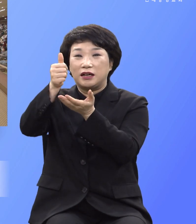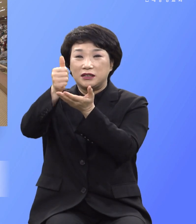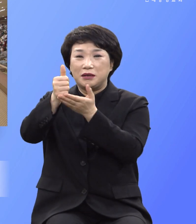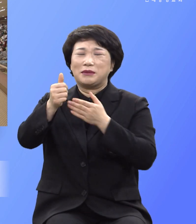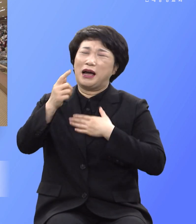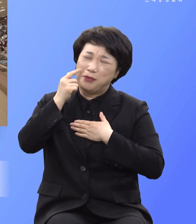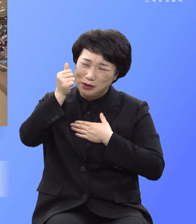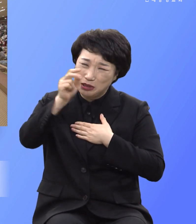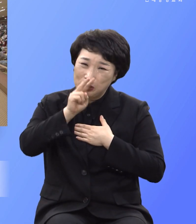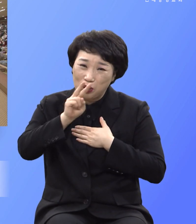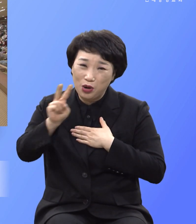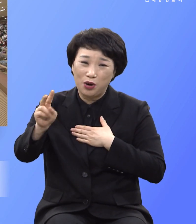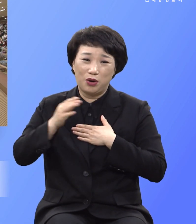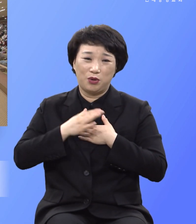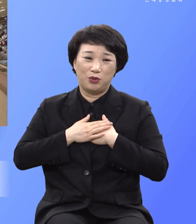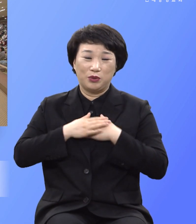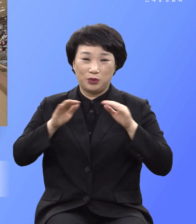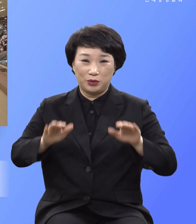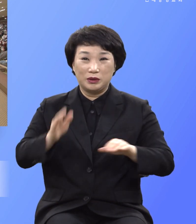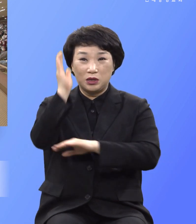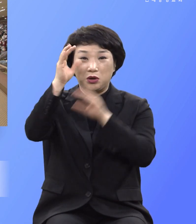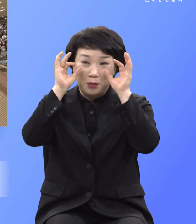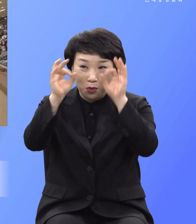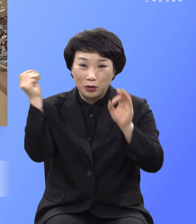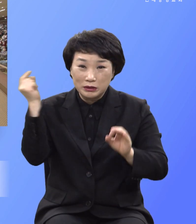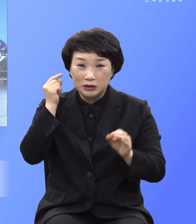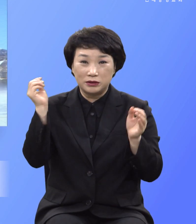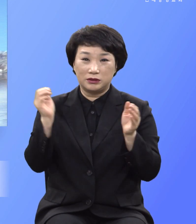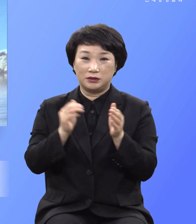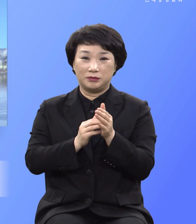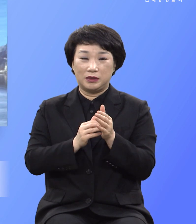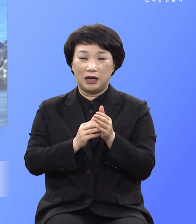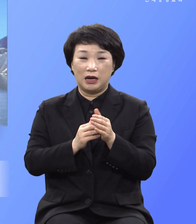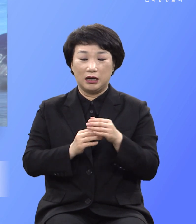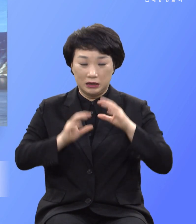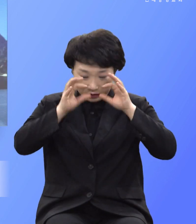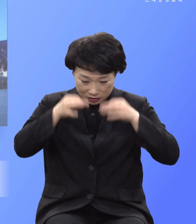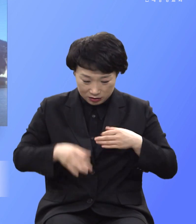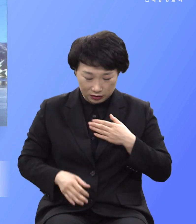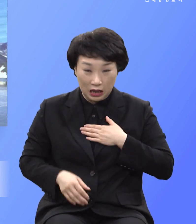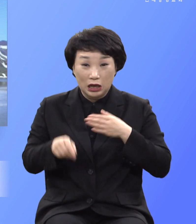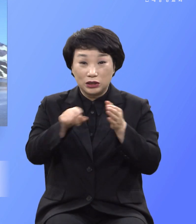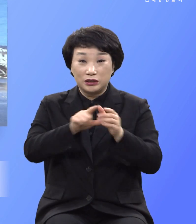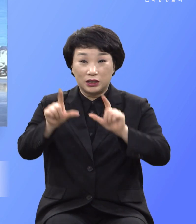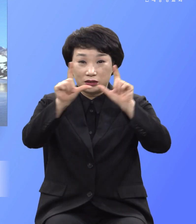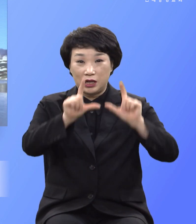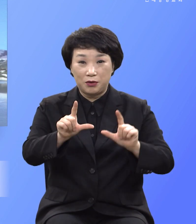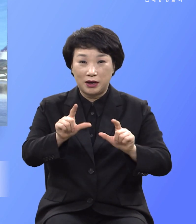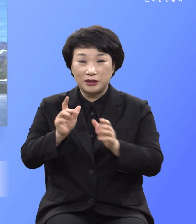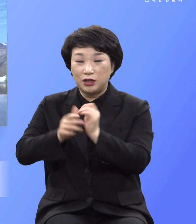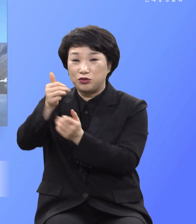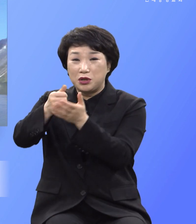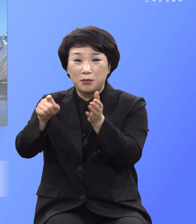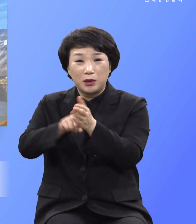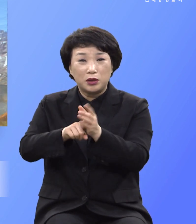아버지 오늘 말씀 들어보니 내가 신앙생활 예수 믿는 것이 그저